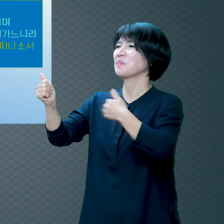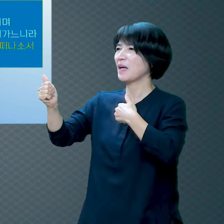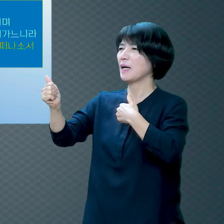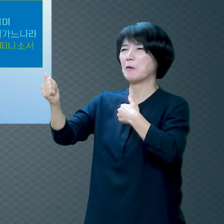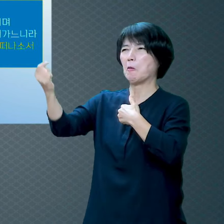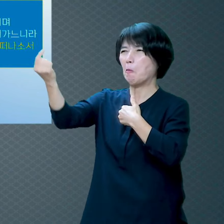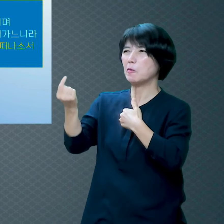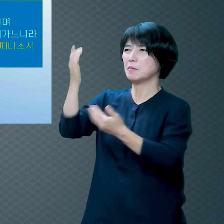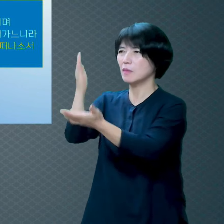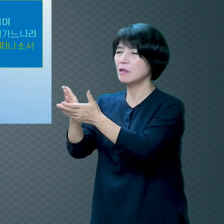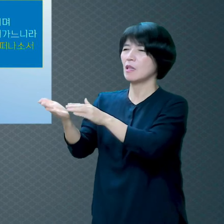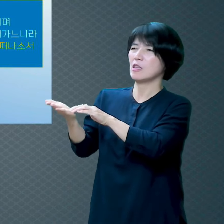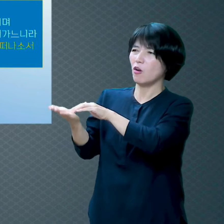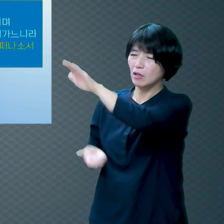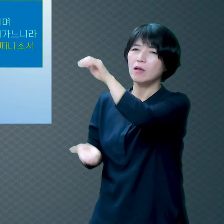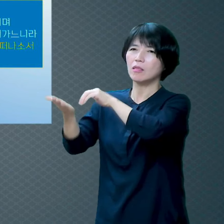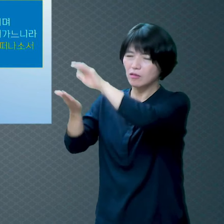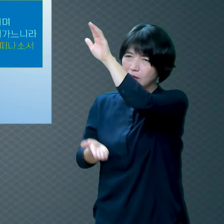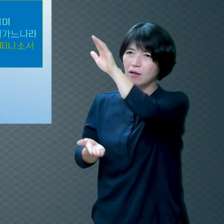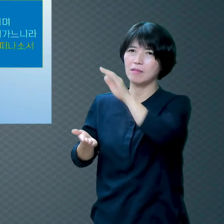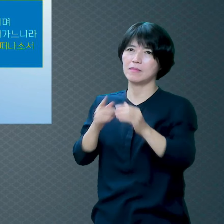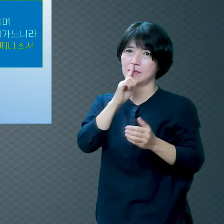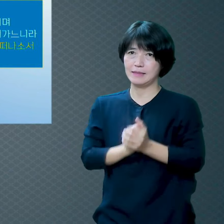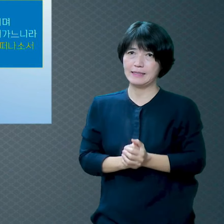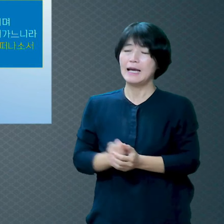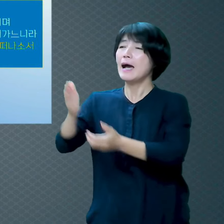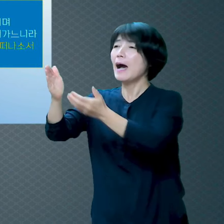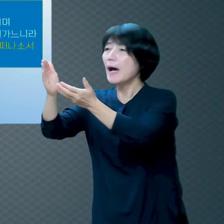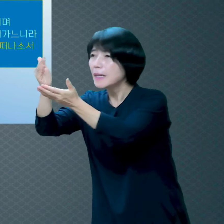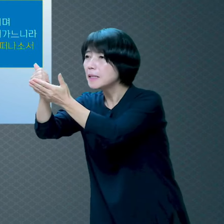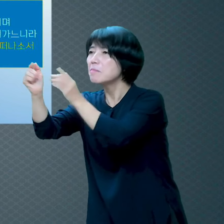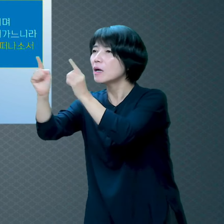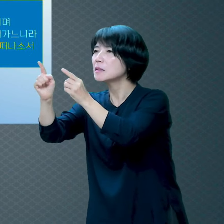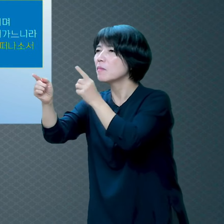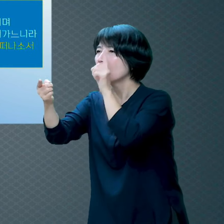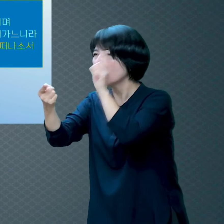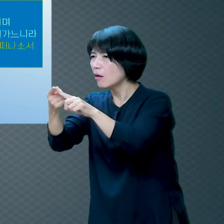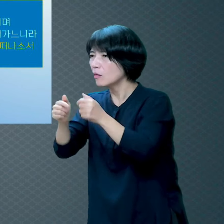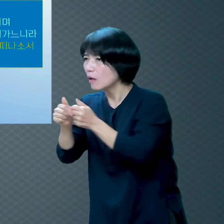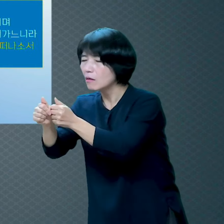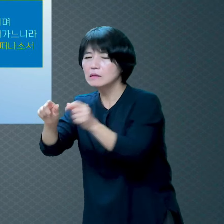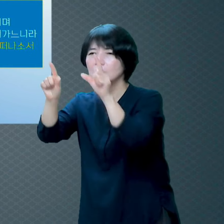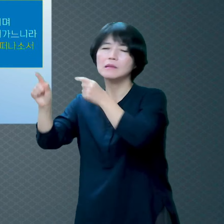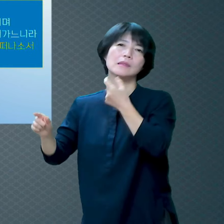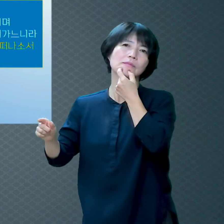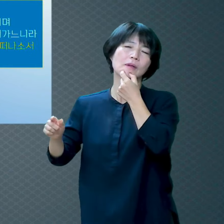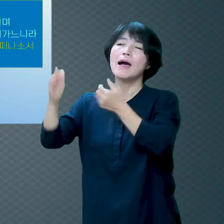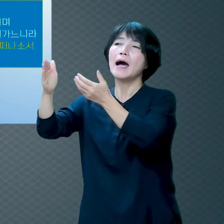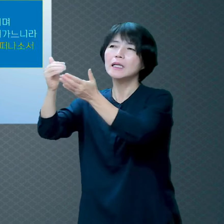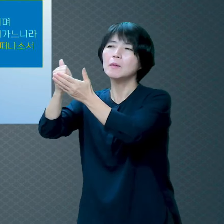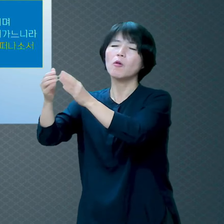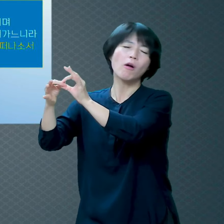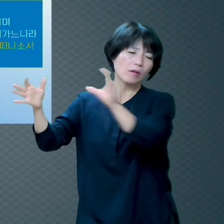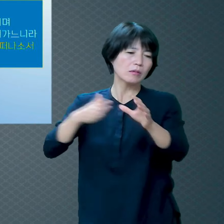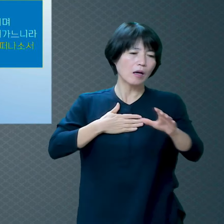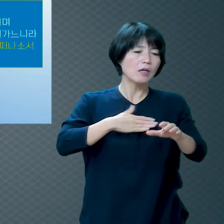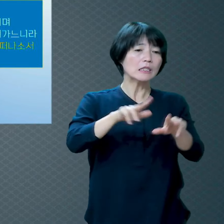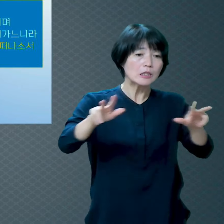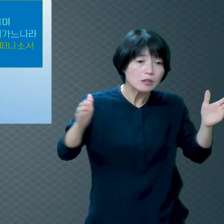우리가 주의 도리 알기를 즐겨하지 아니 하나이다 하나님 없어도 우리 잘 살았습니다